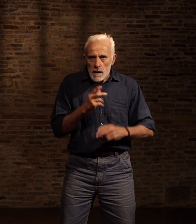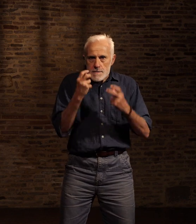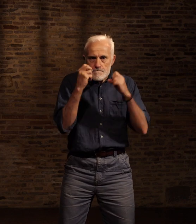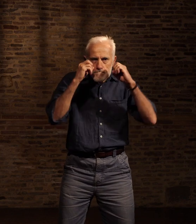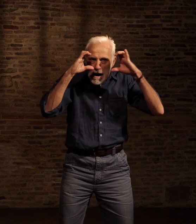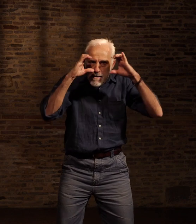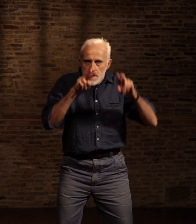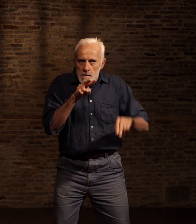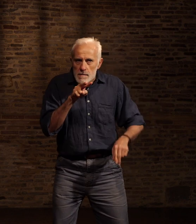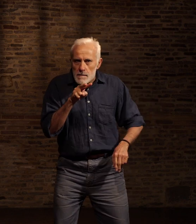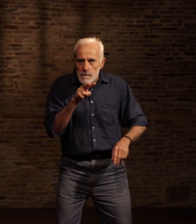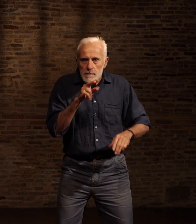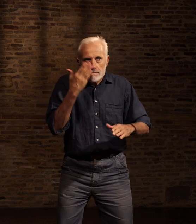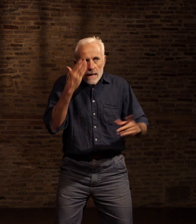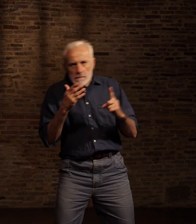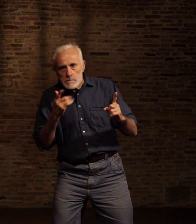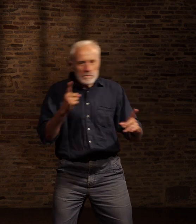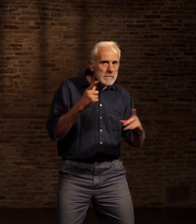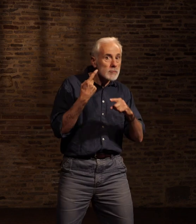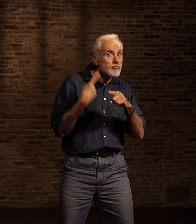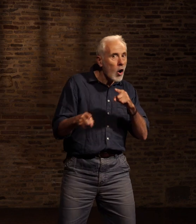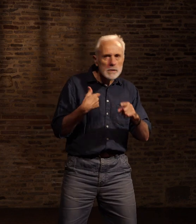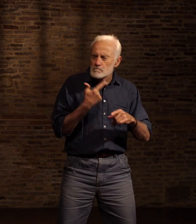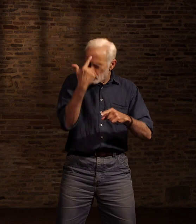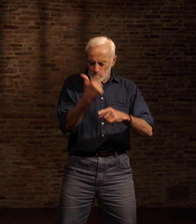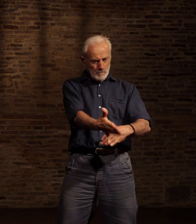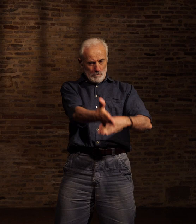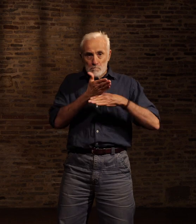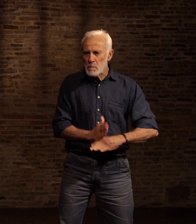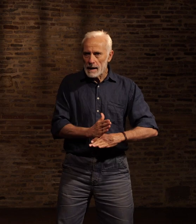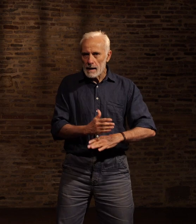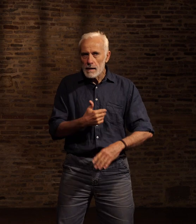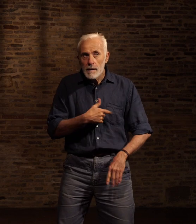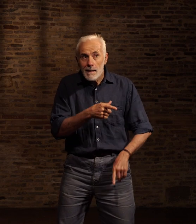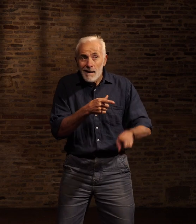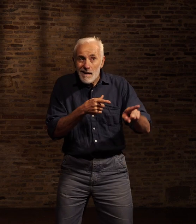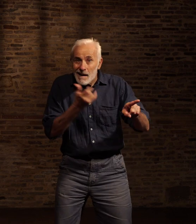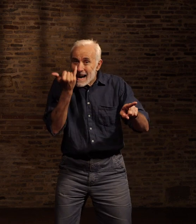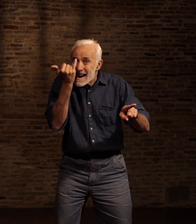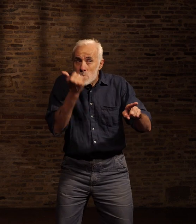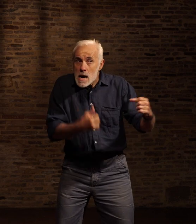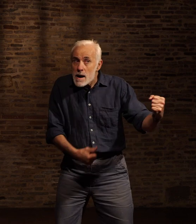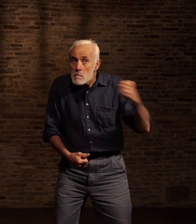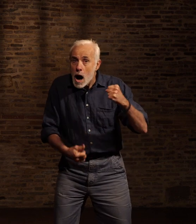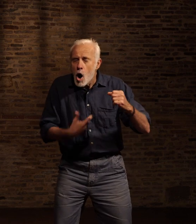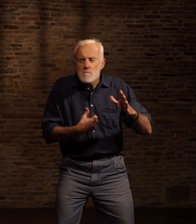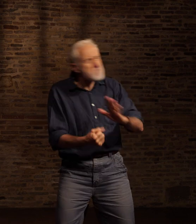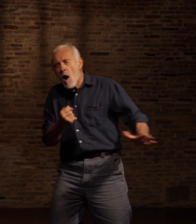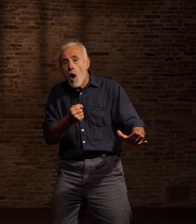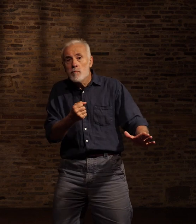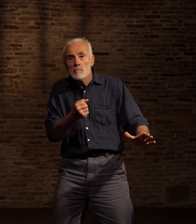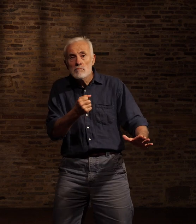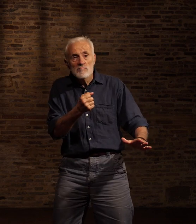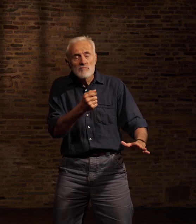fois qu'un danger se présentait Si ce demeuré croit seulement me faire imaginer qu'il pourrait me frapper Je le tuerai si vite qu'il pourra sur